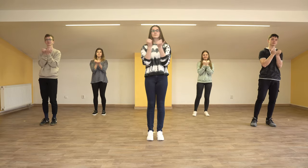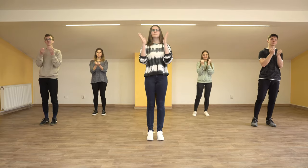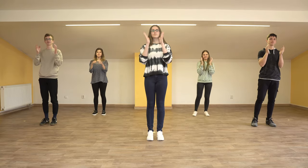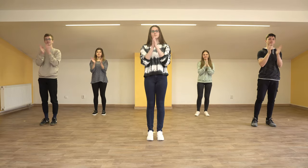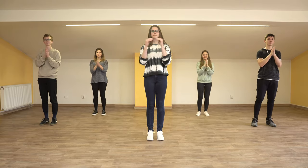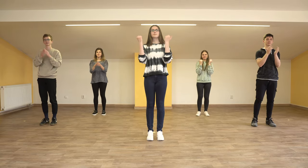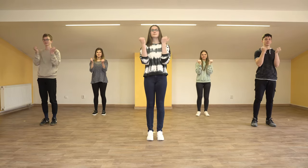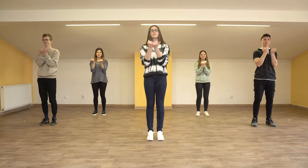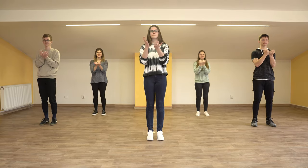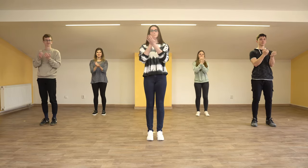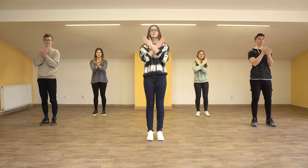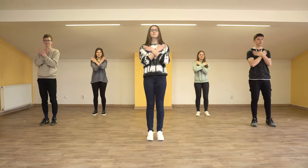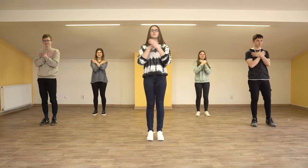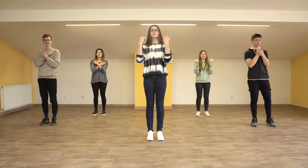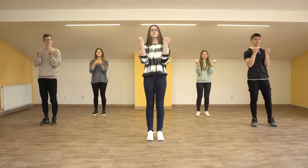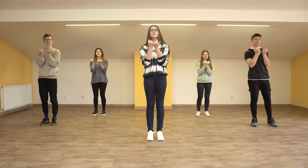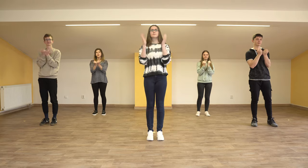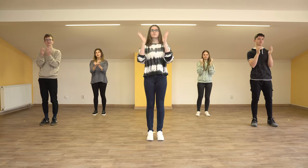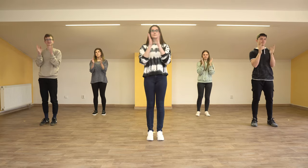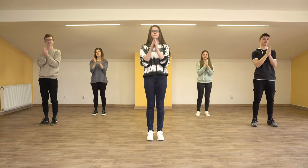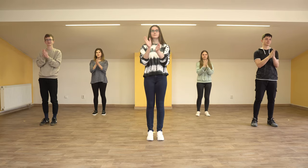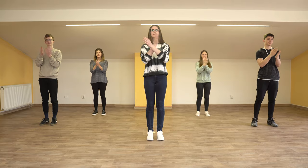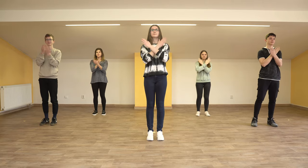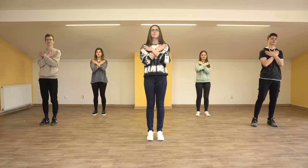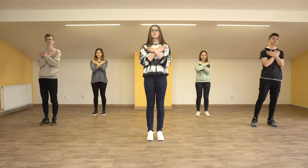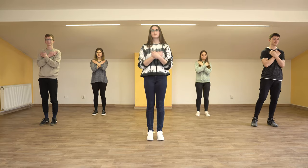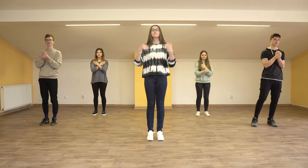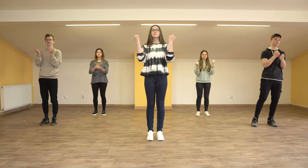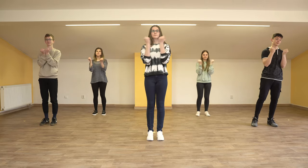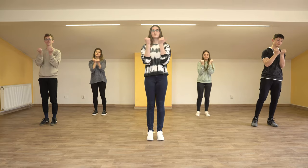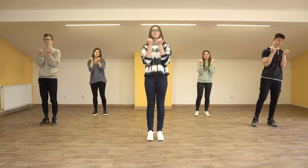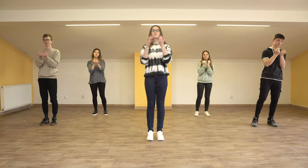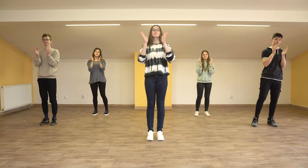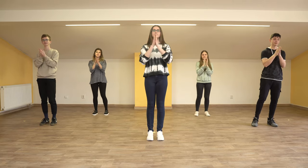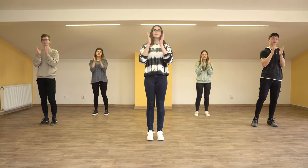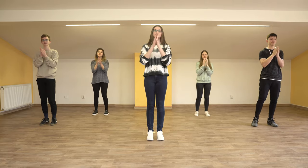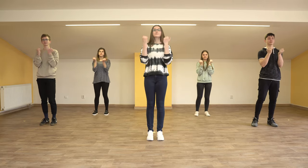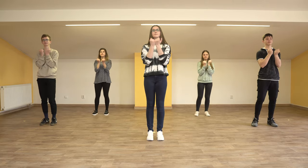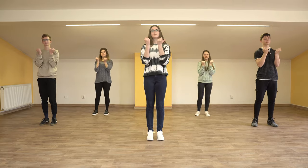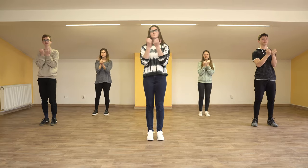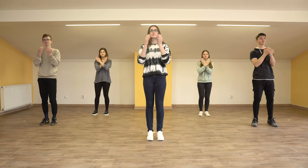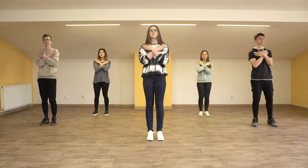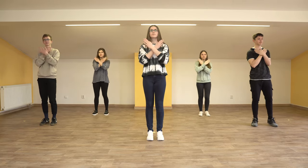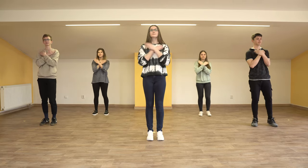Soco, bate, soco, vira, soco, bate, vira Soco, soco, bate, bate, soco, soco, vira,